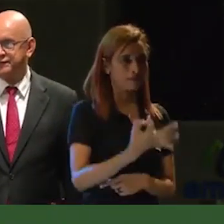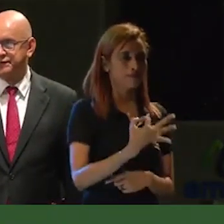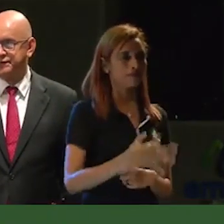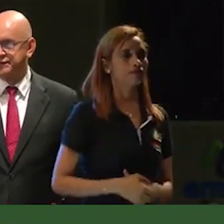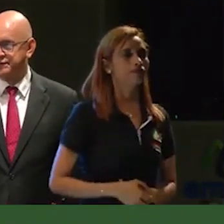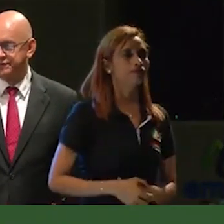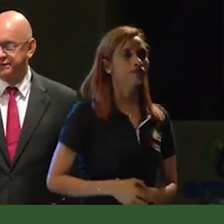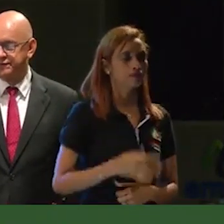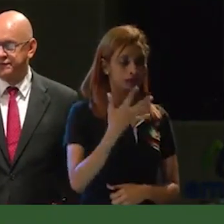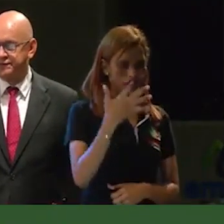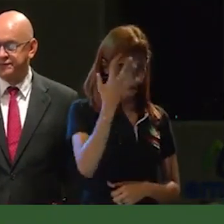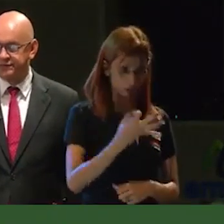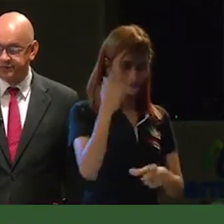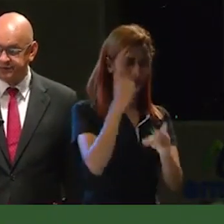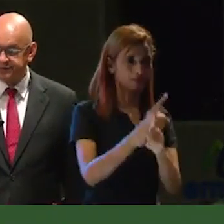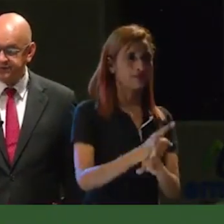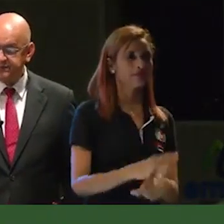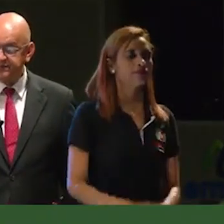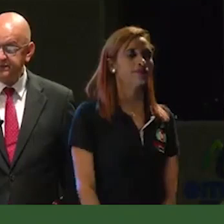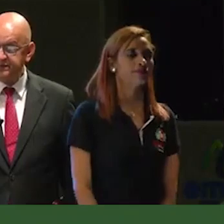Hemos cumplido con ello.